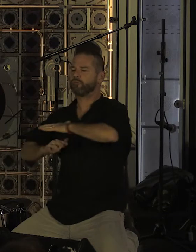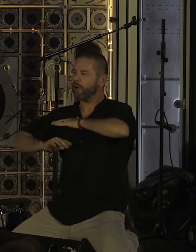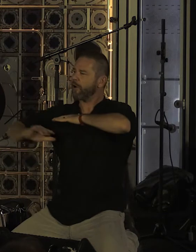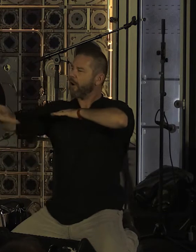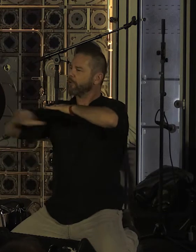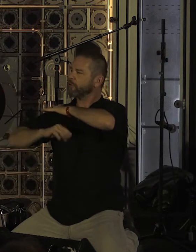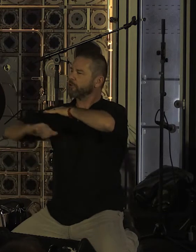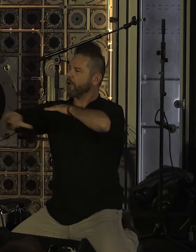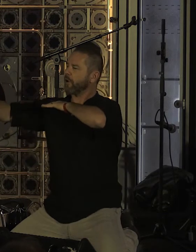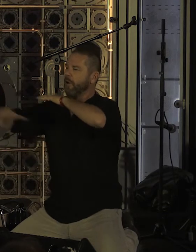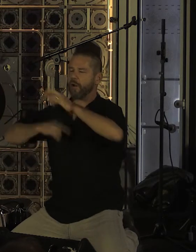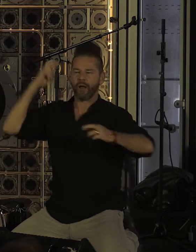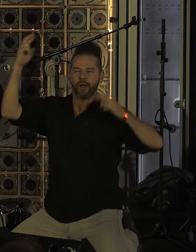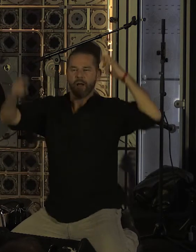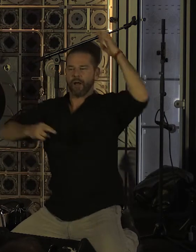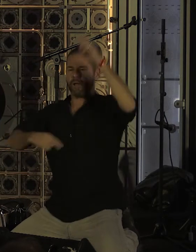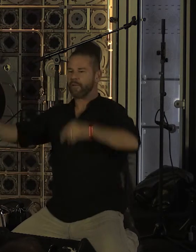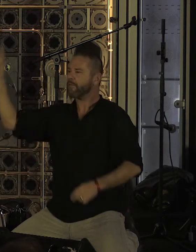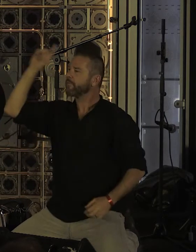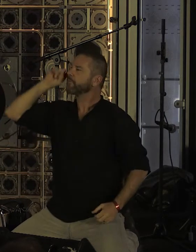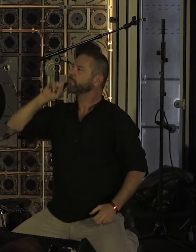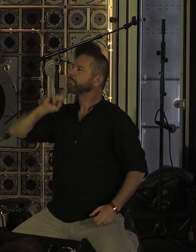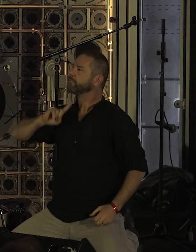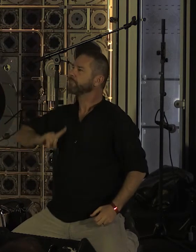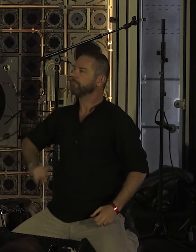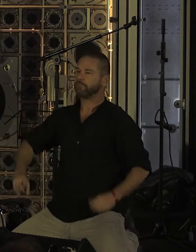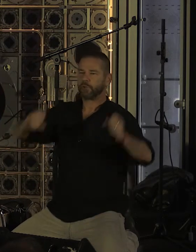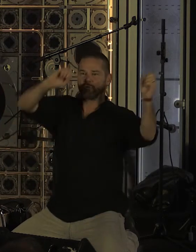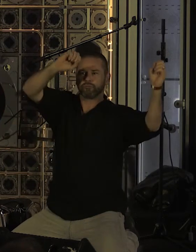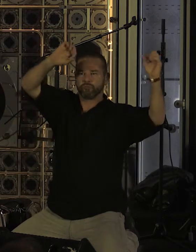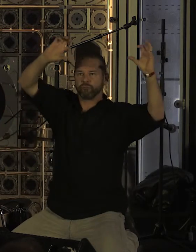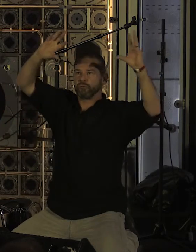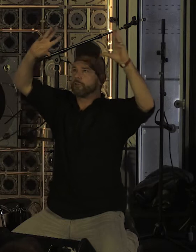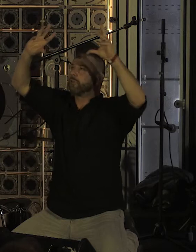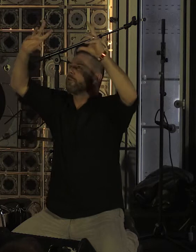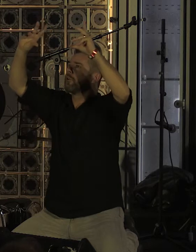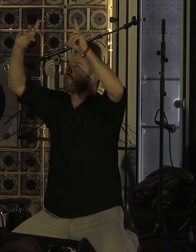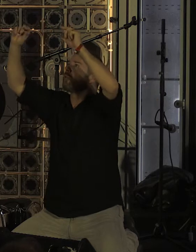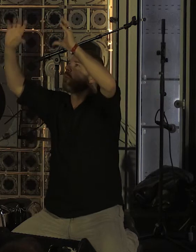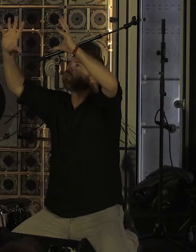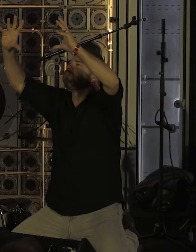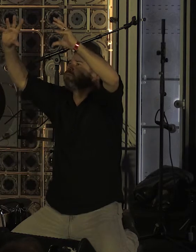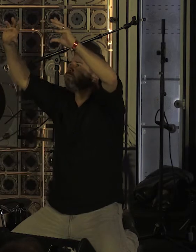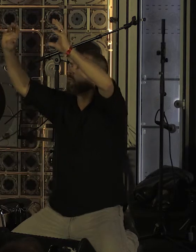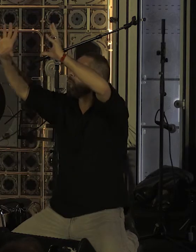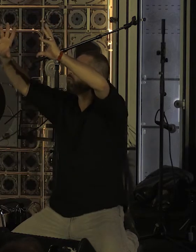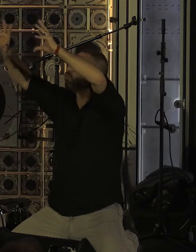Qui ballonne légèrement Sur la luxuriance blanche de la nuit Même dans le noir